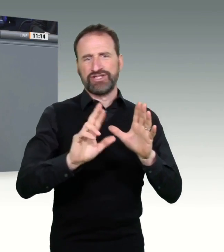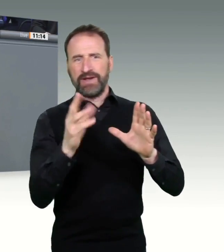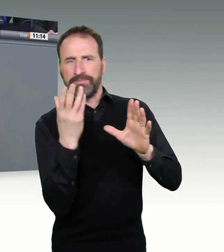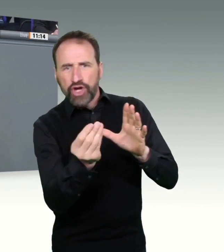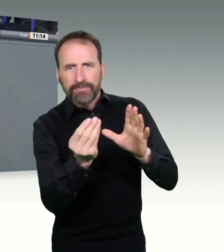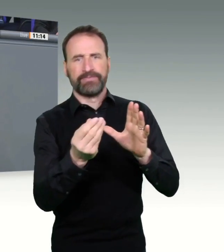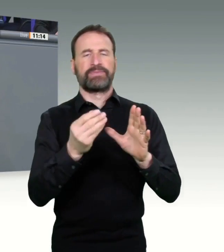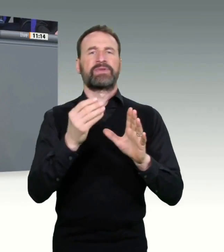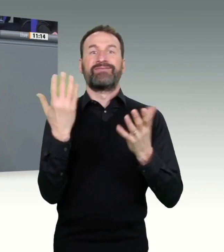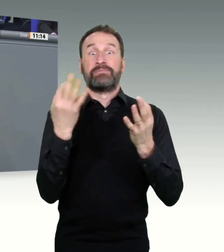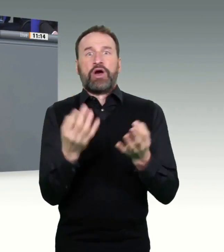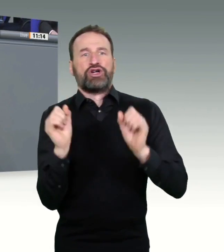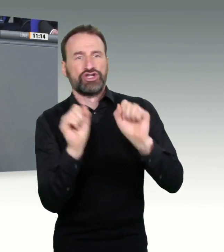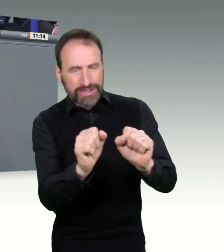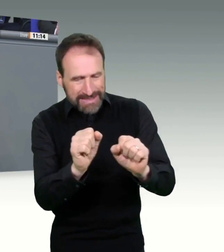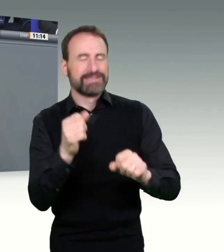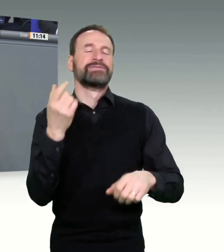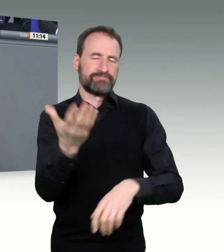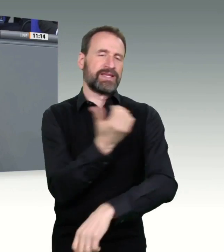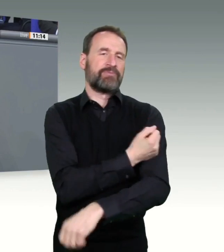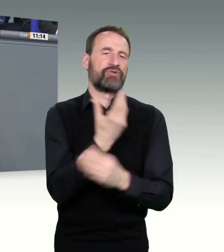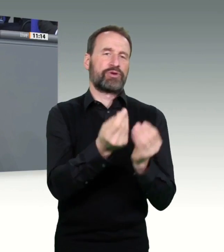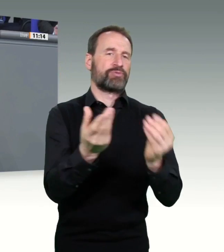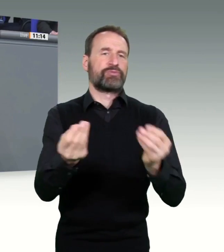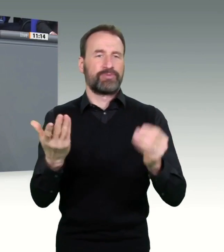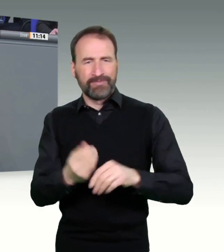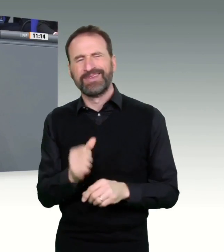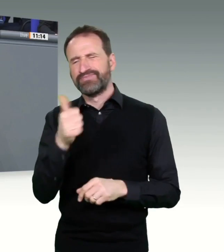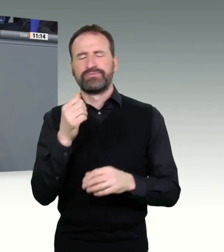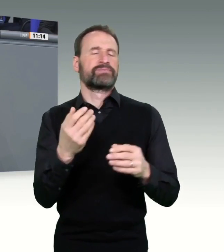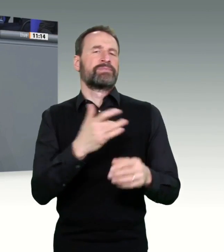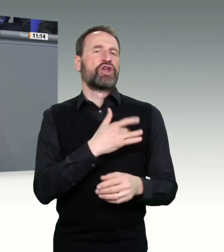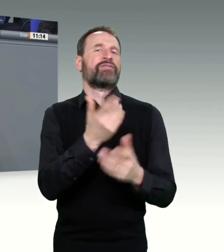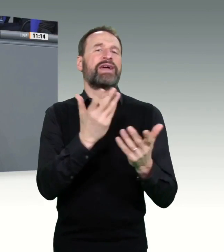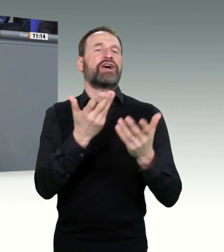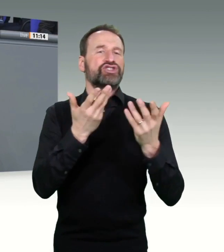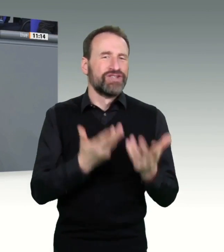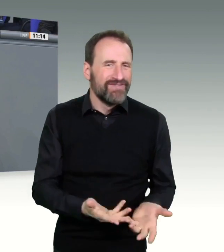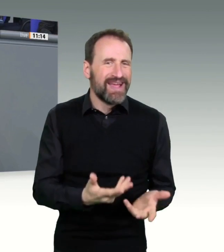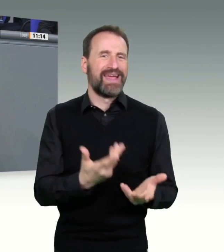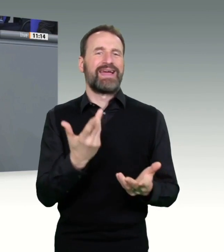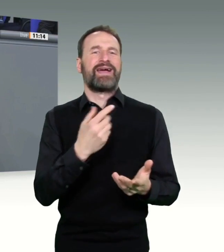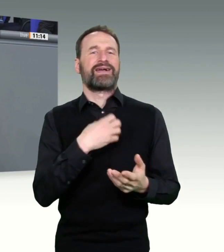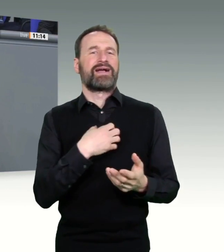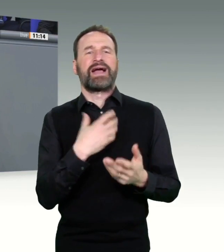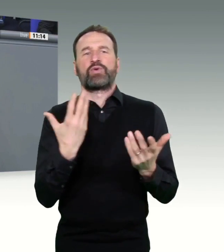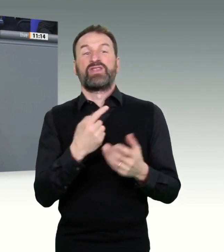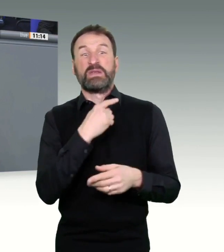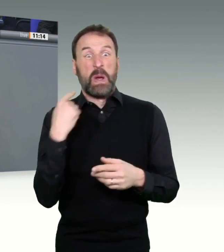ist schon festgestellt worden. Es ist ein Ärgernis, dass der Gesundheitsministerkonferenzbeschluss nicht umgesetzt worden ist. Telefonisch, online, bei Einladung